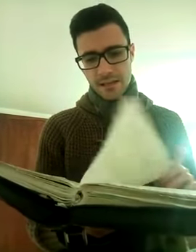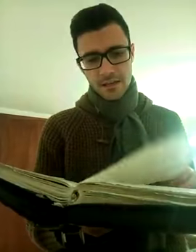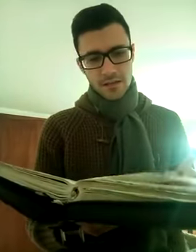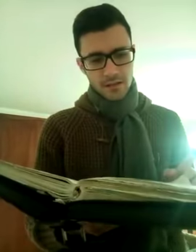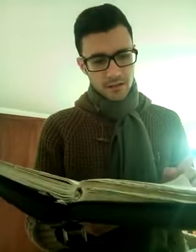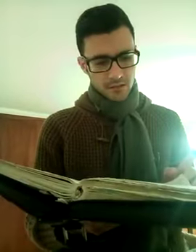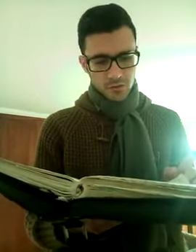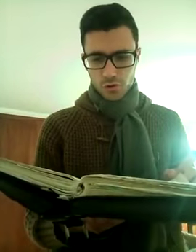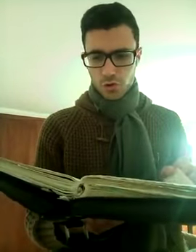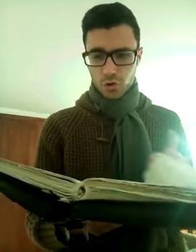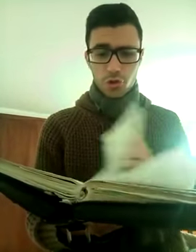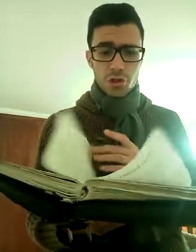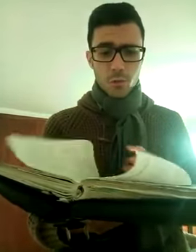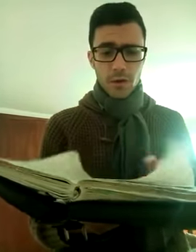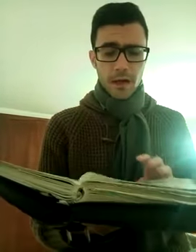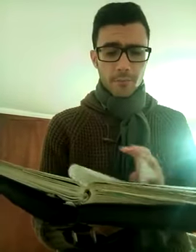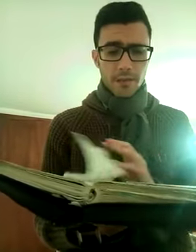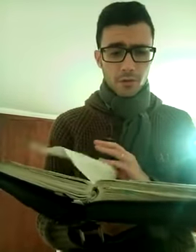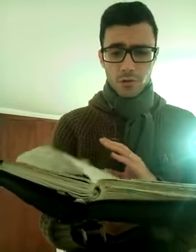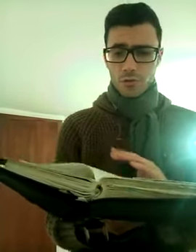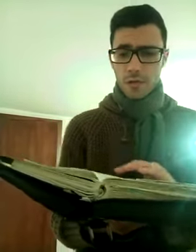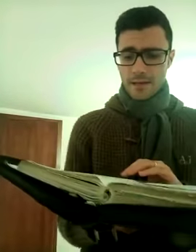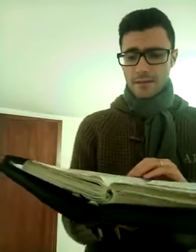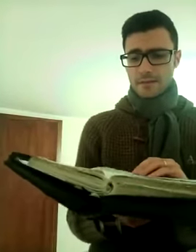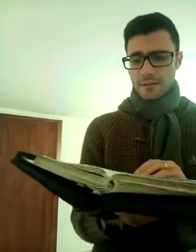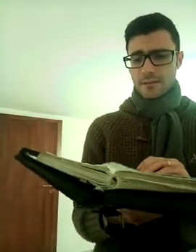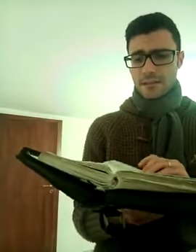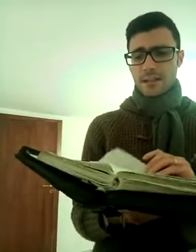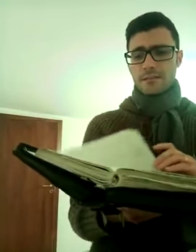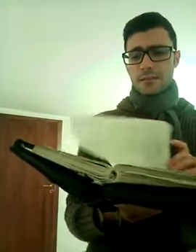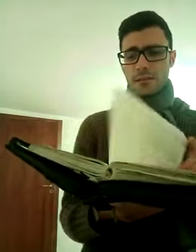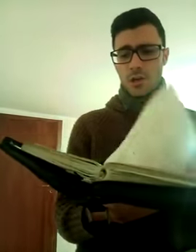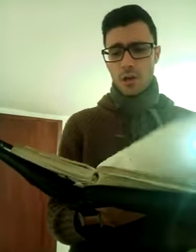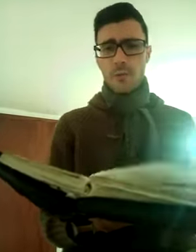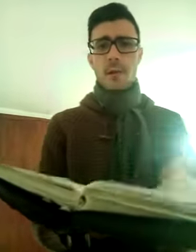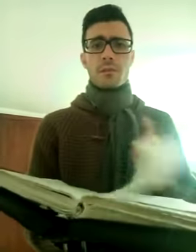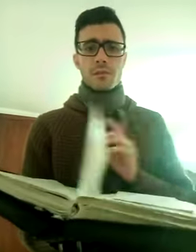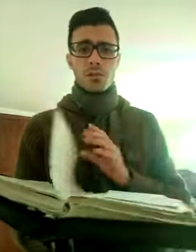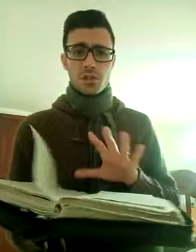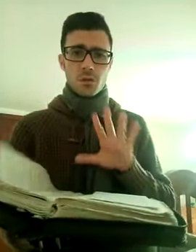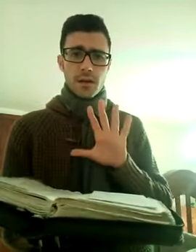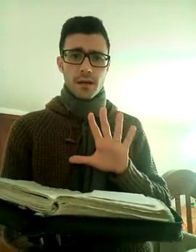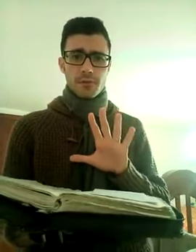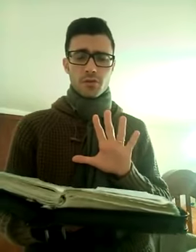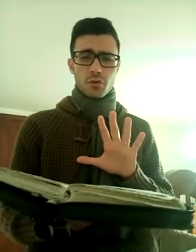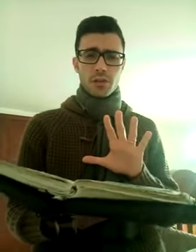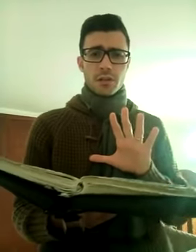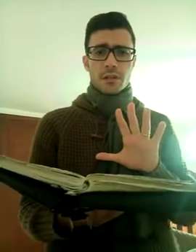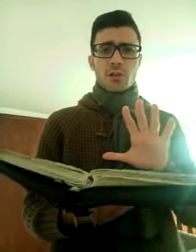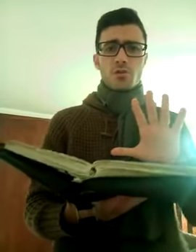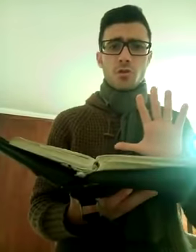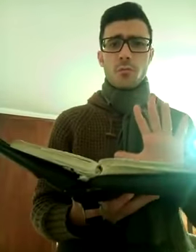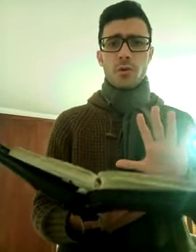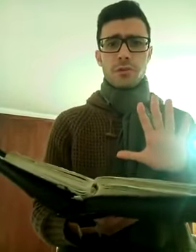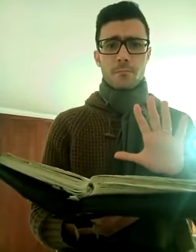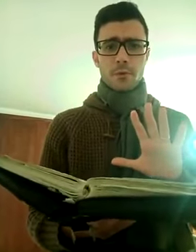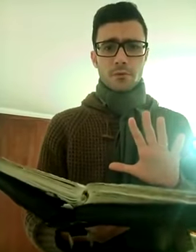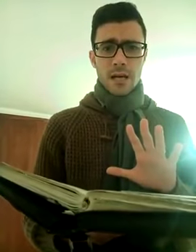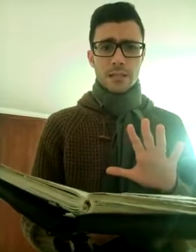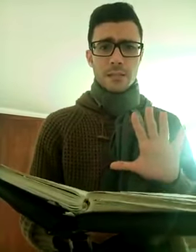sono cinque capitoli solamente, nelle lettere di Giacomo, ma questi cinque capitoli sono molto importanti